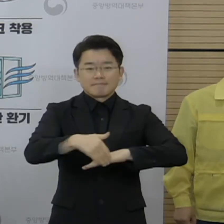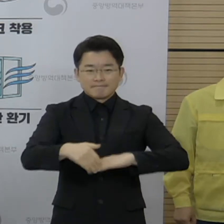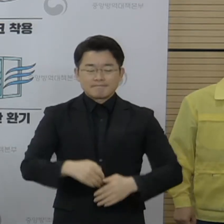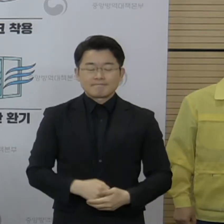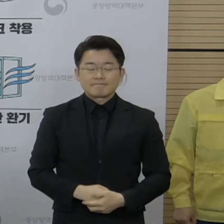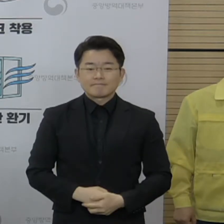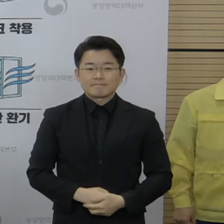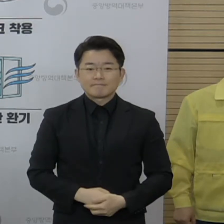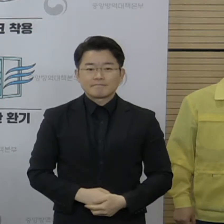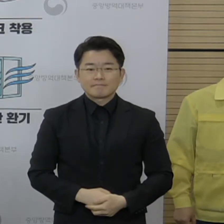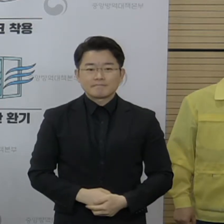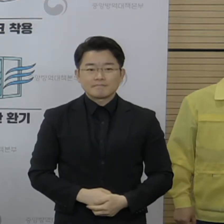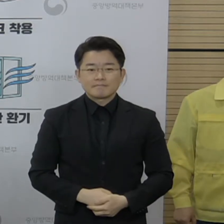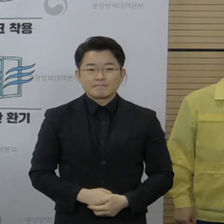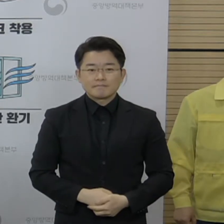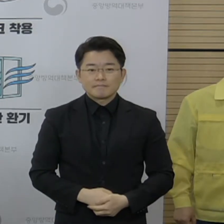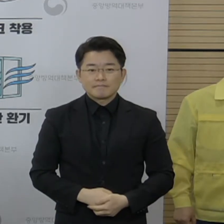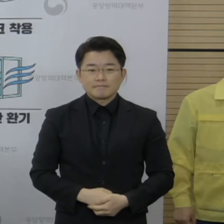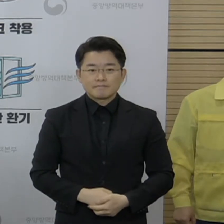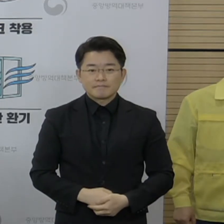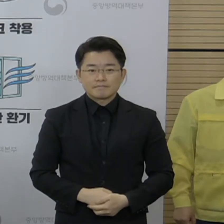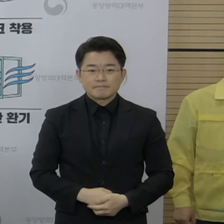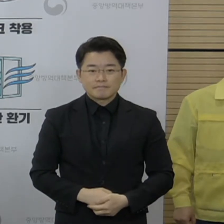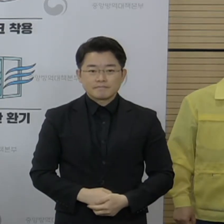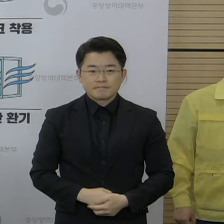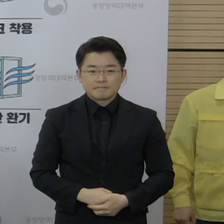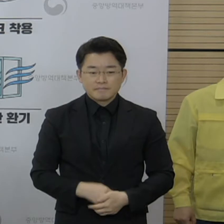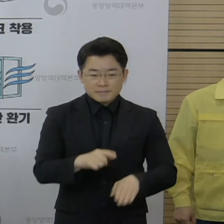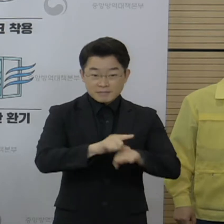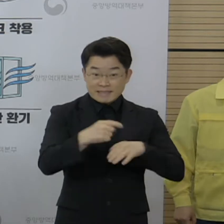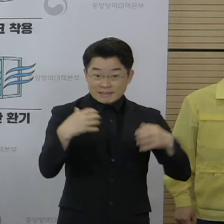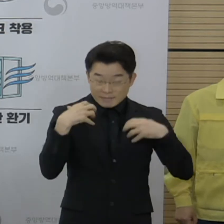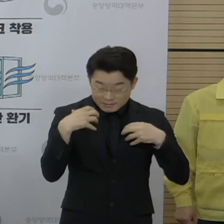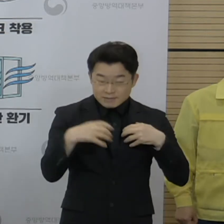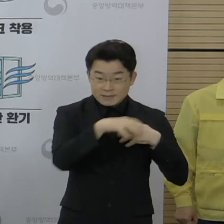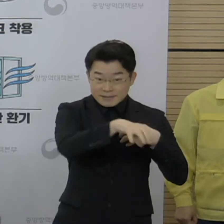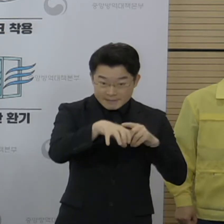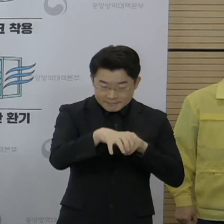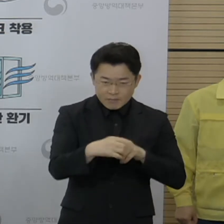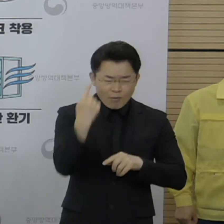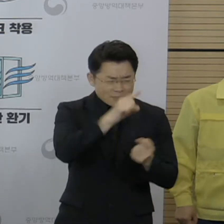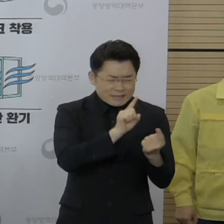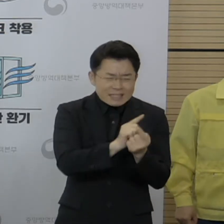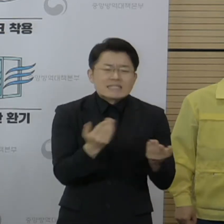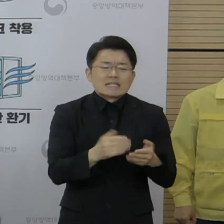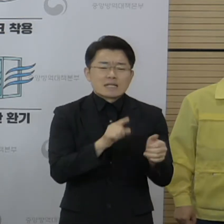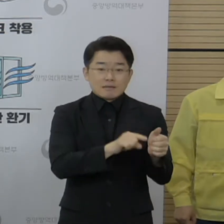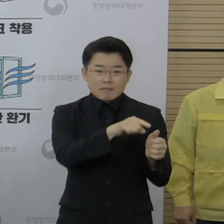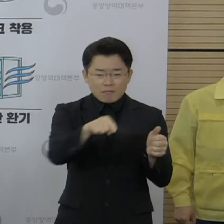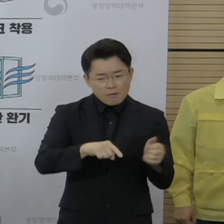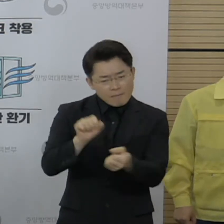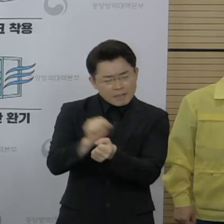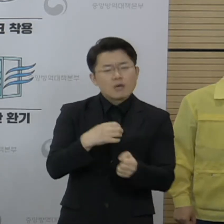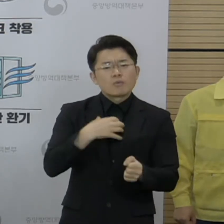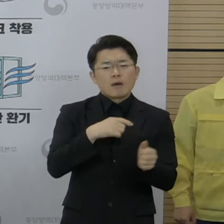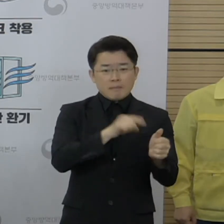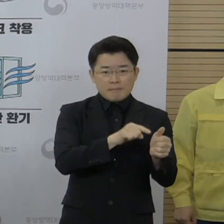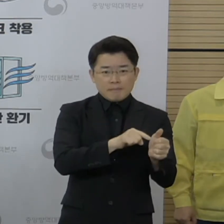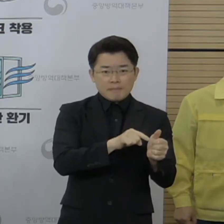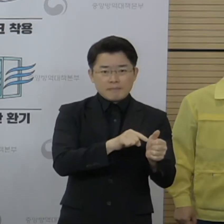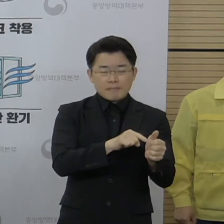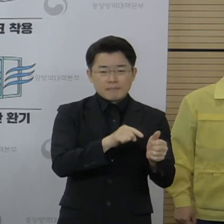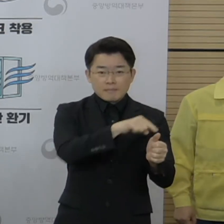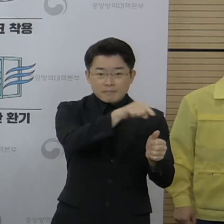시행할 계획입니다. 이를 위해 해당 지자체별로 대민접촉이 많아 전파 위험이 큰 직종 등